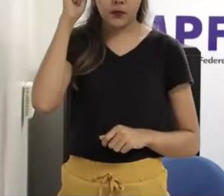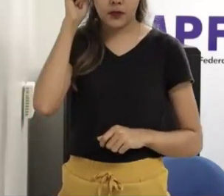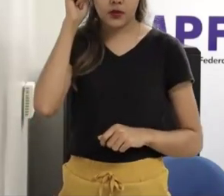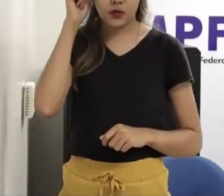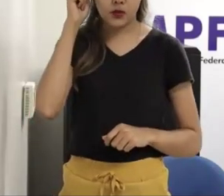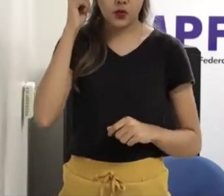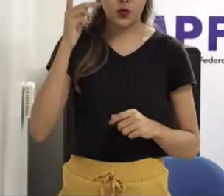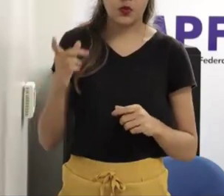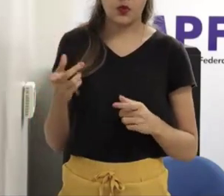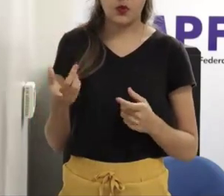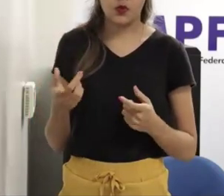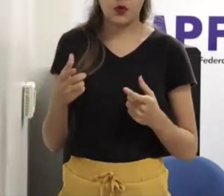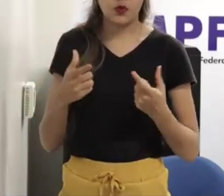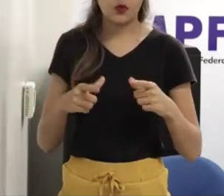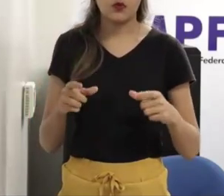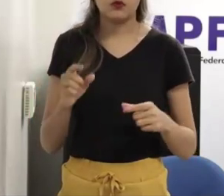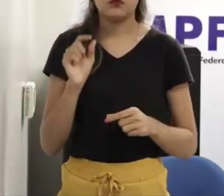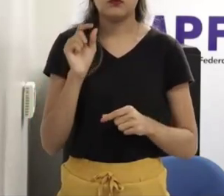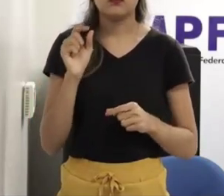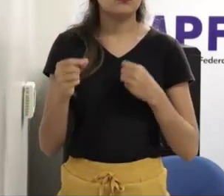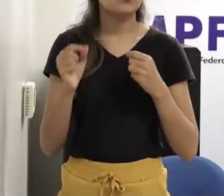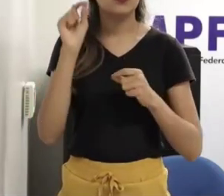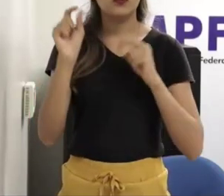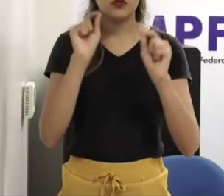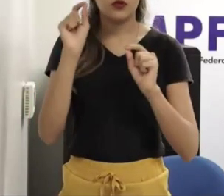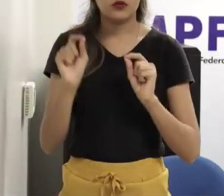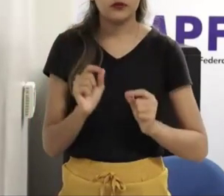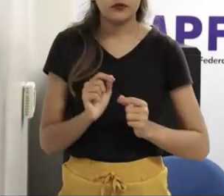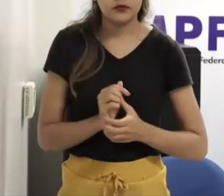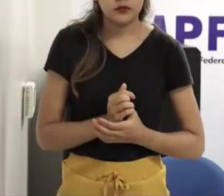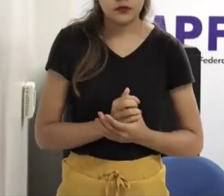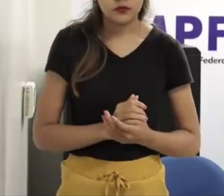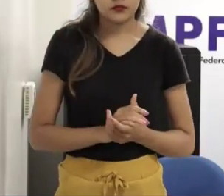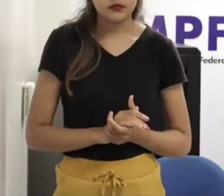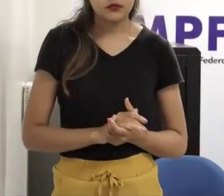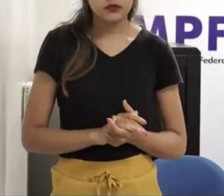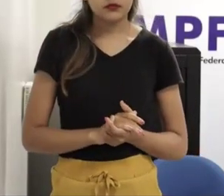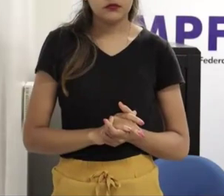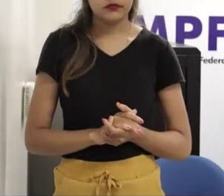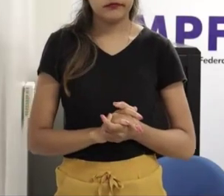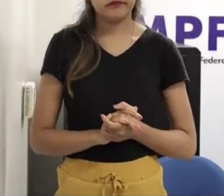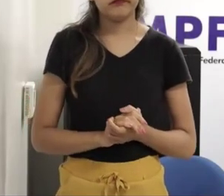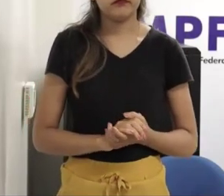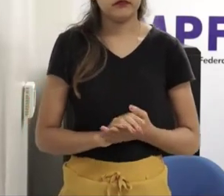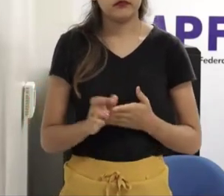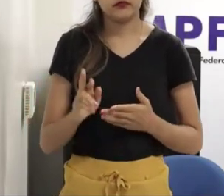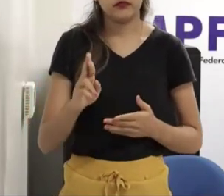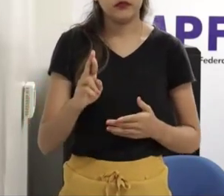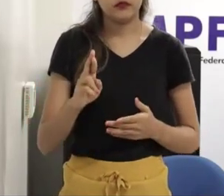a máxima na medicina é que é sempre melhor prevenir uma situação do que remediar né